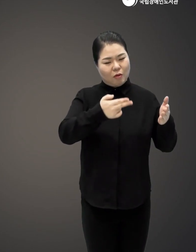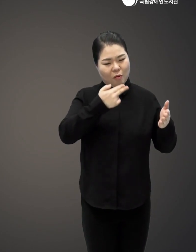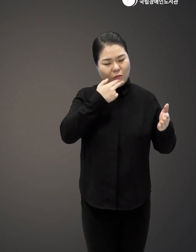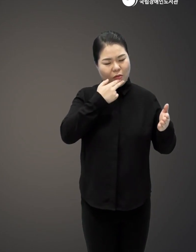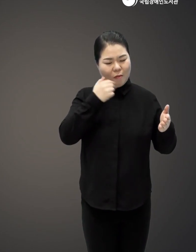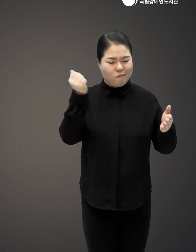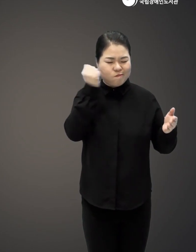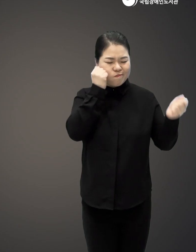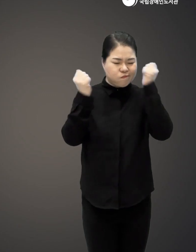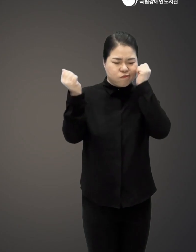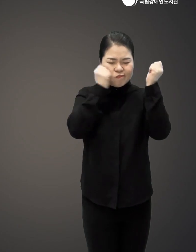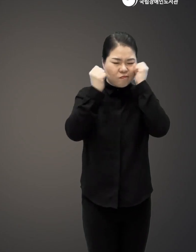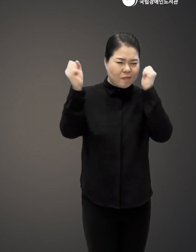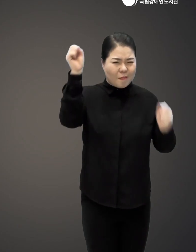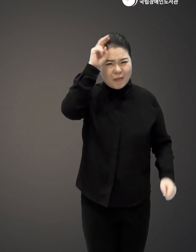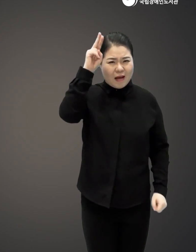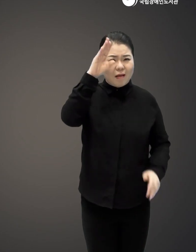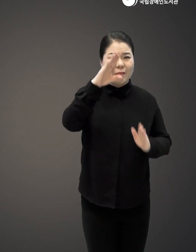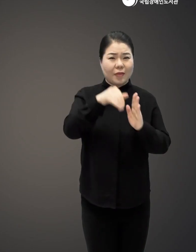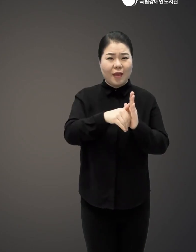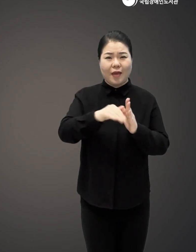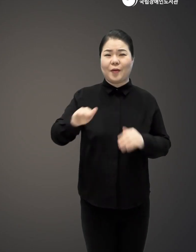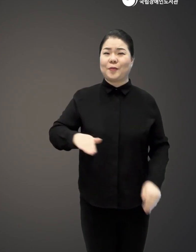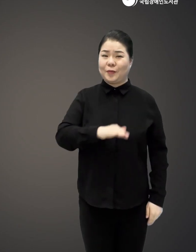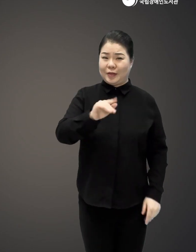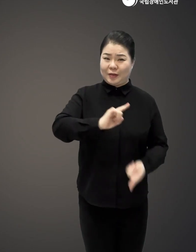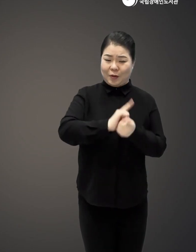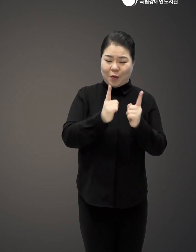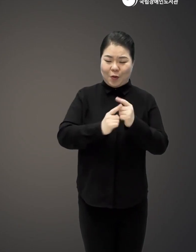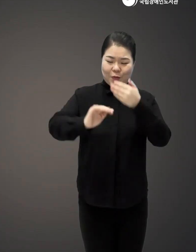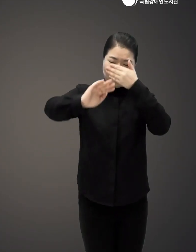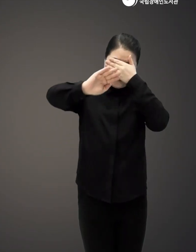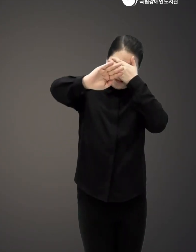우리는 서로의 눈을 가려주었지